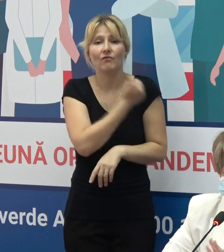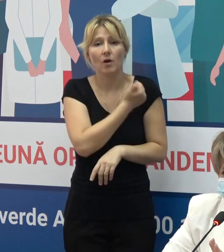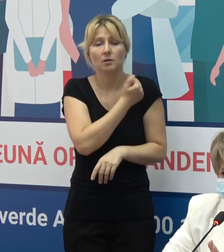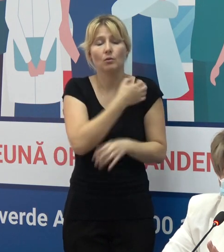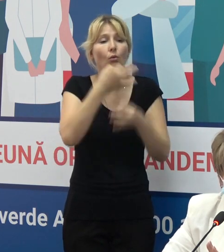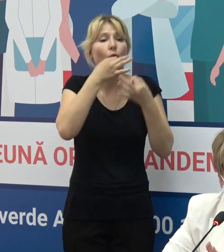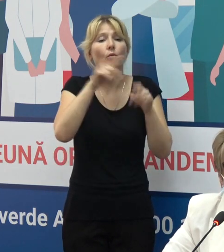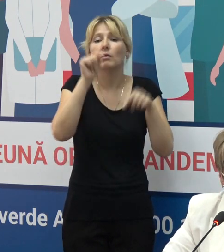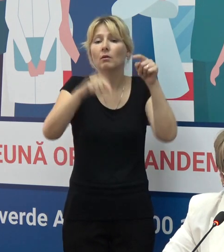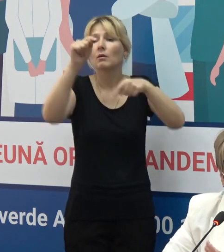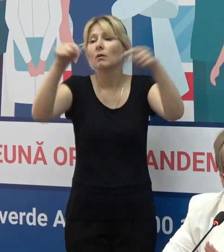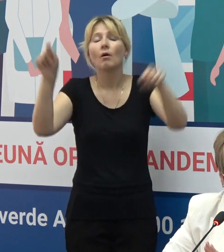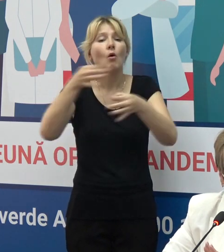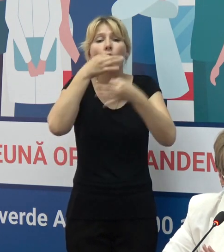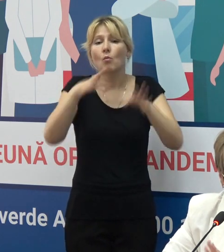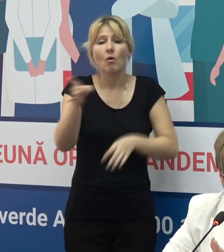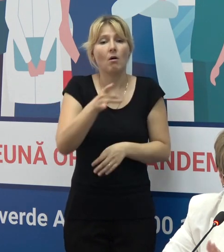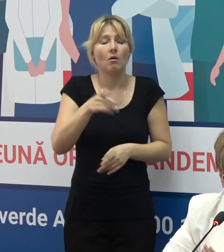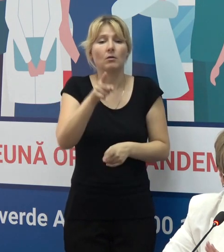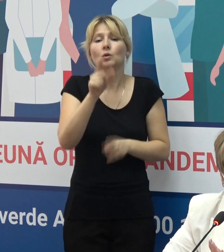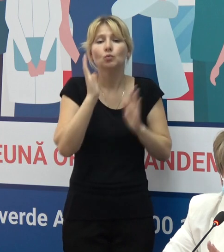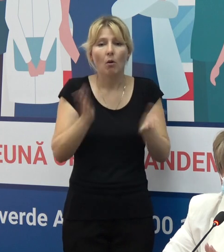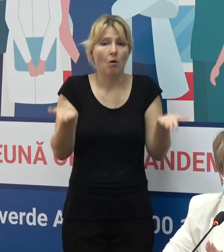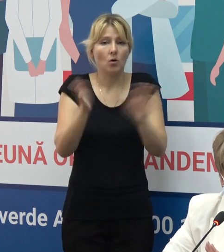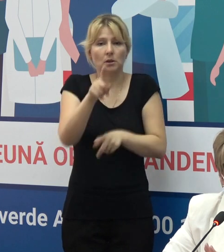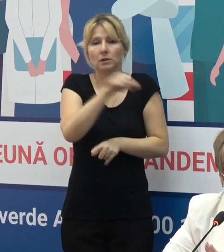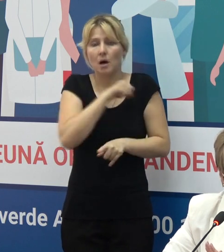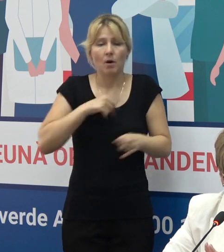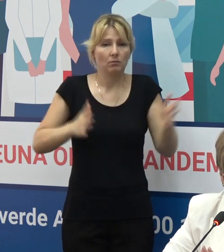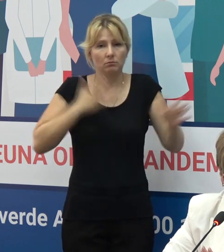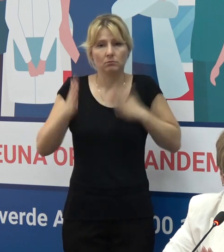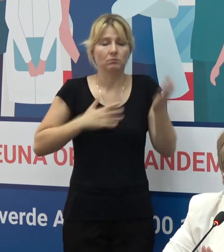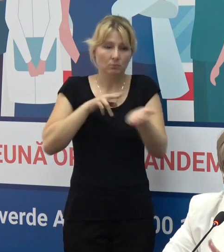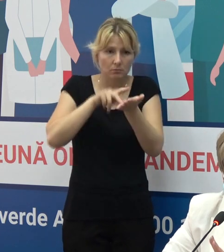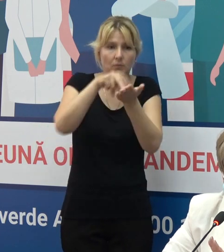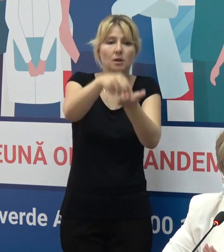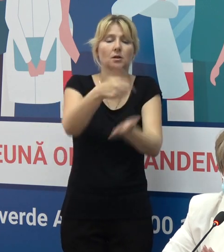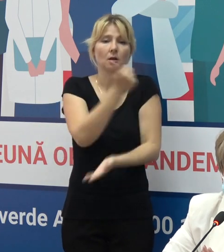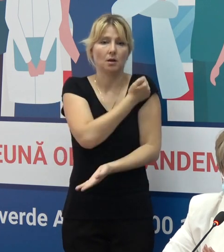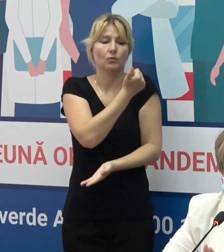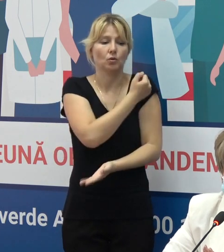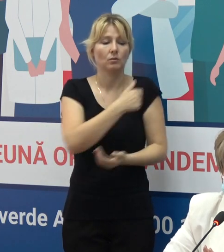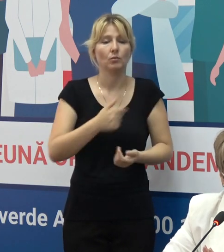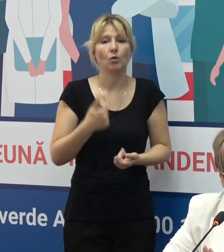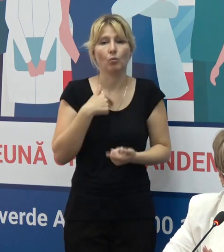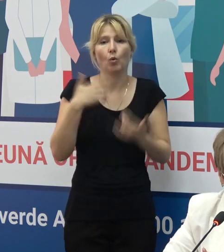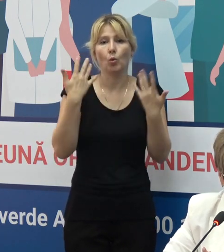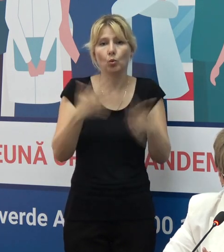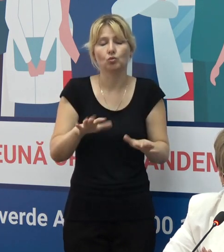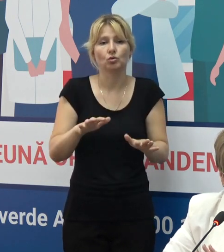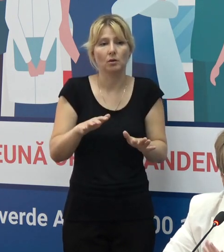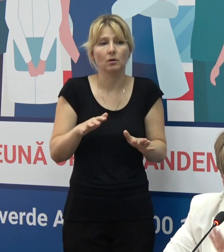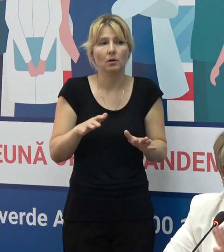țara, în diferit de regiune, rămâne doar să mergem activ și masiv la imunizare. Noi deja suntem în